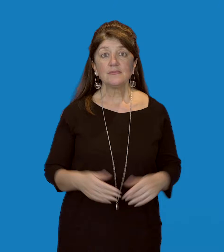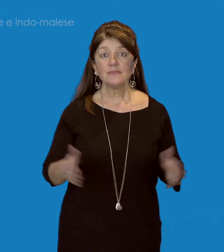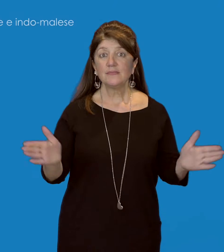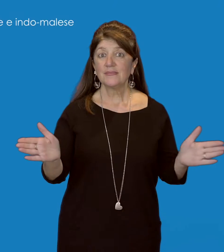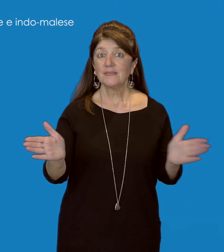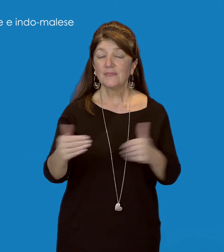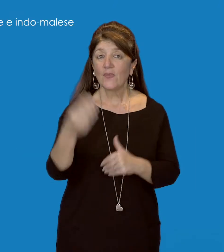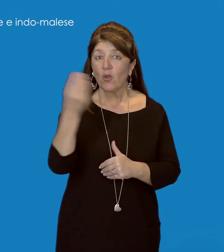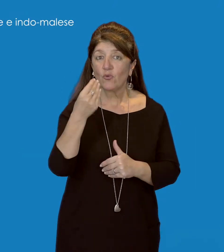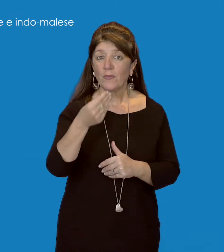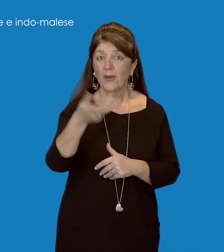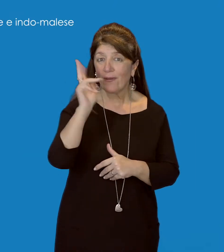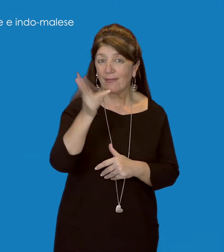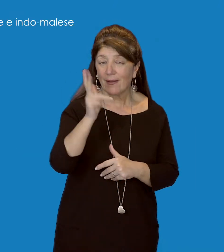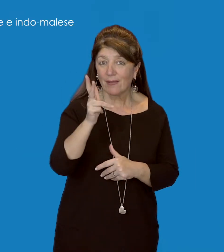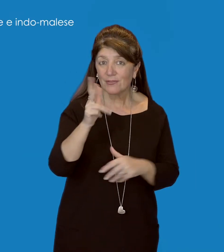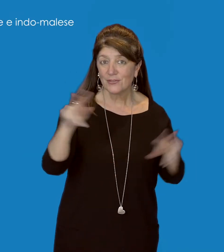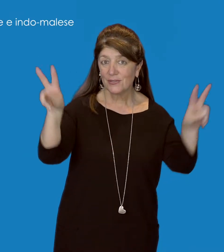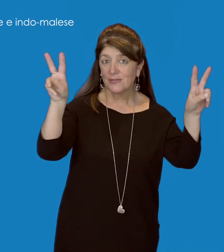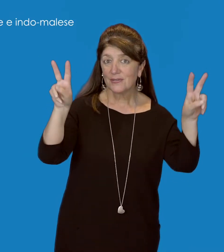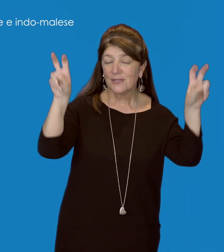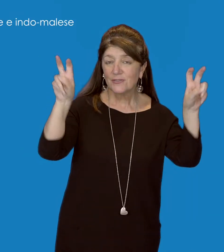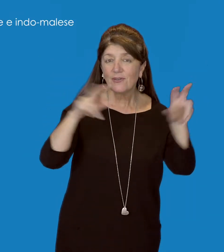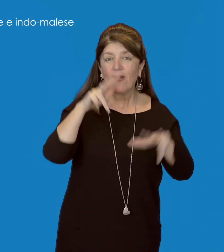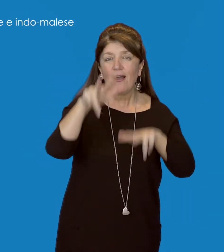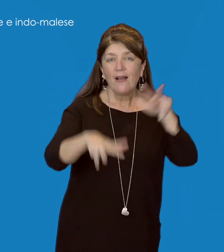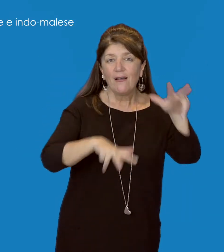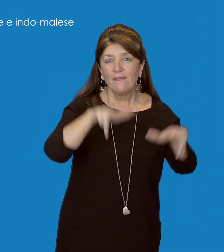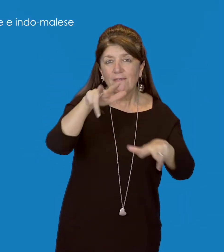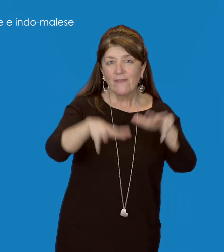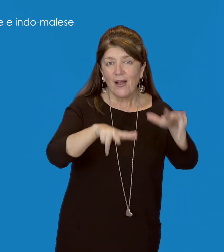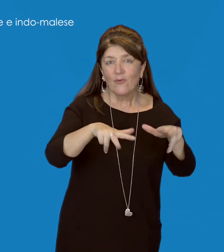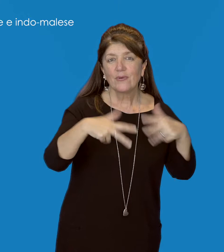Sala 13. Fauna afrotropicale e indomalese.